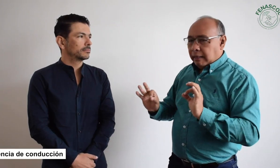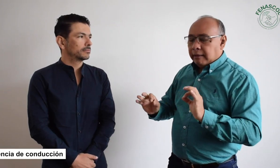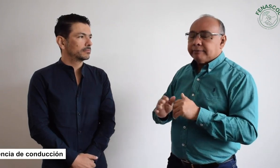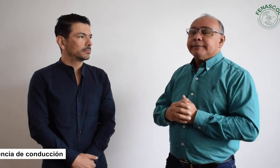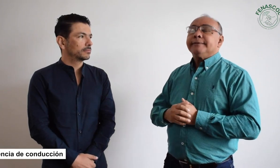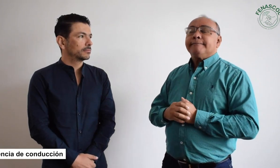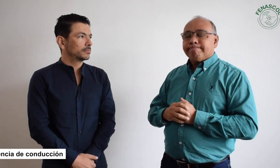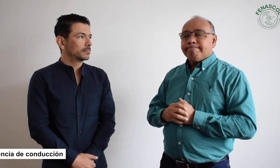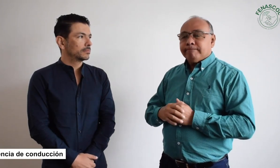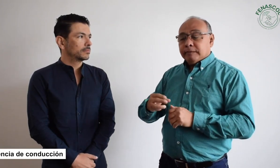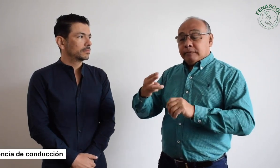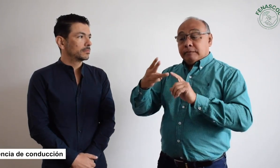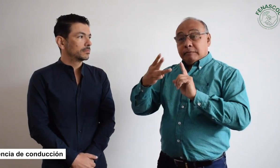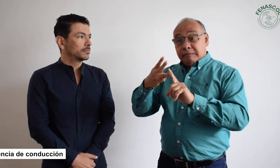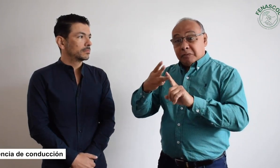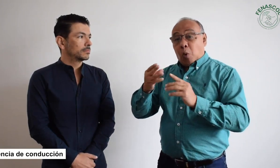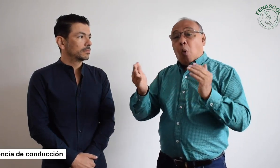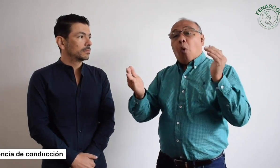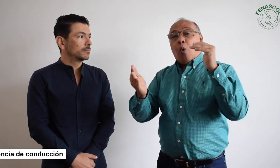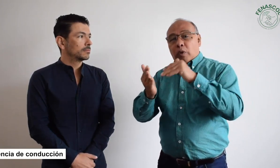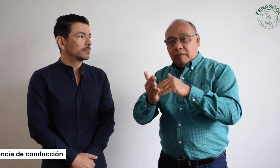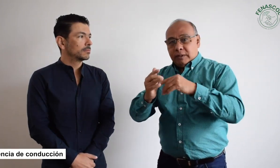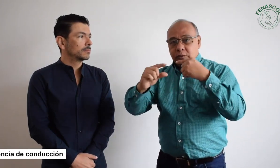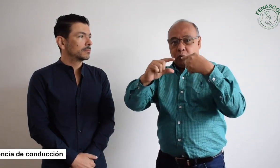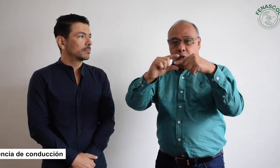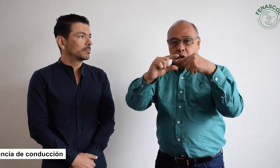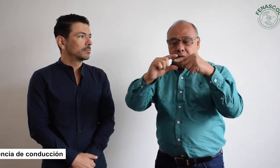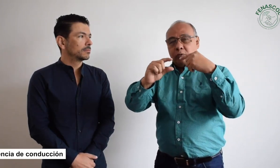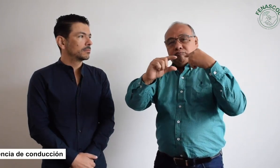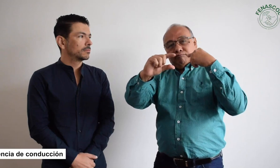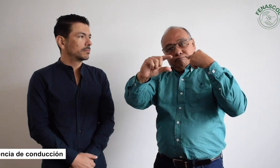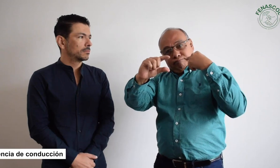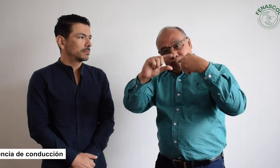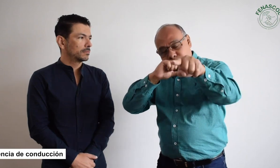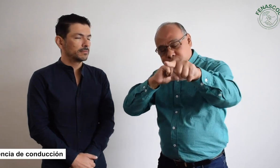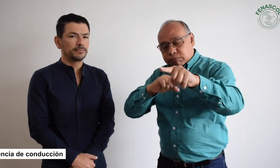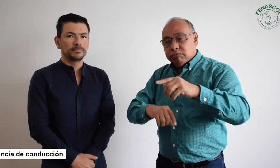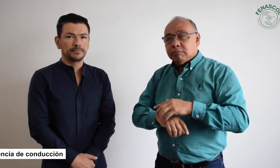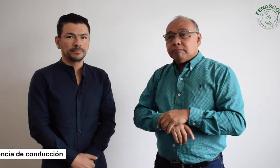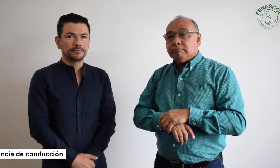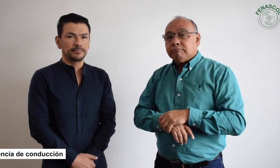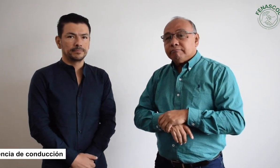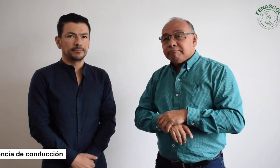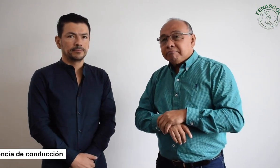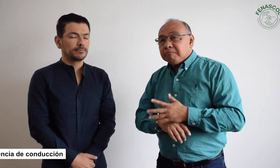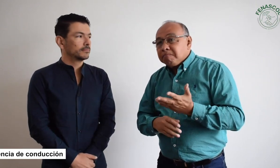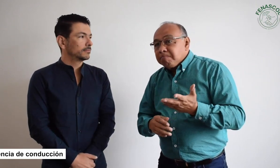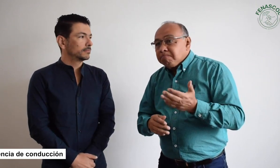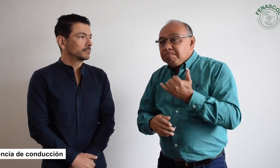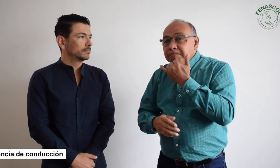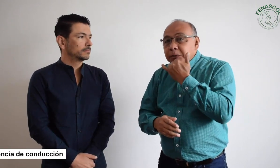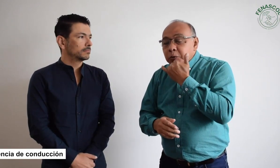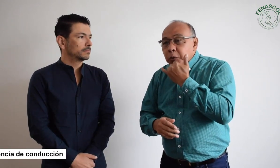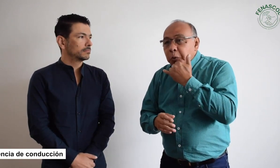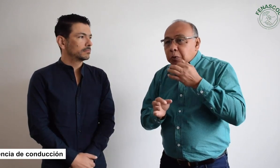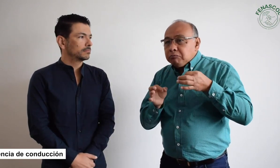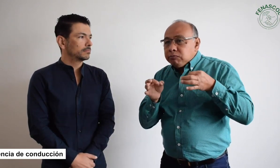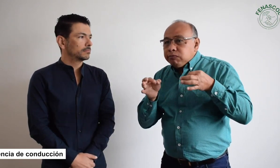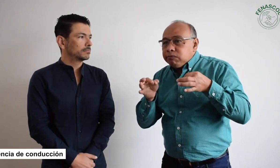correo para obtener alguna respuesta y saber qué había pasado. Necesitábamos reunirnos de manera urgente y obtener